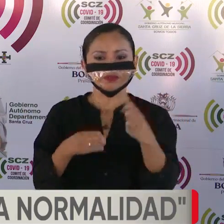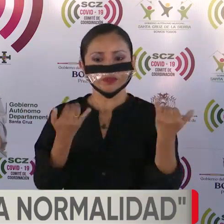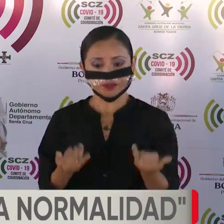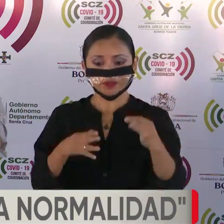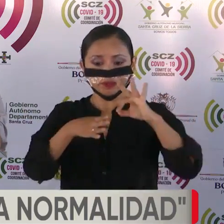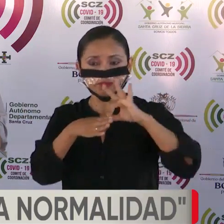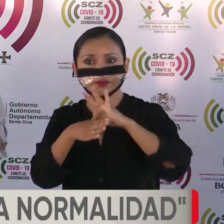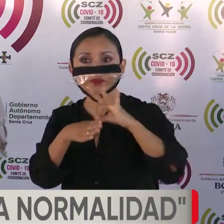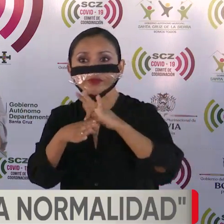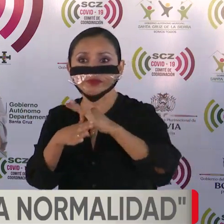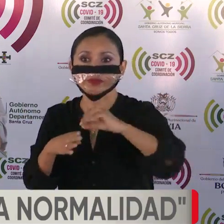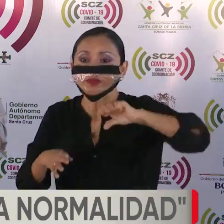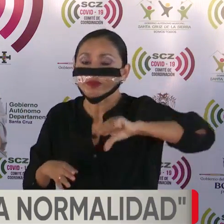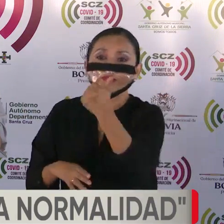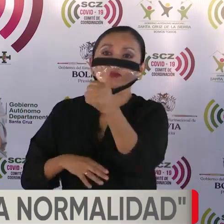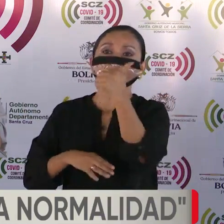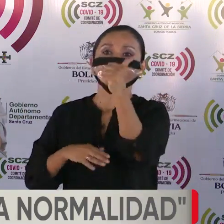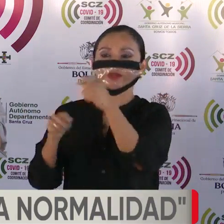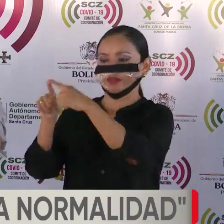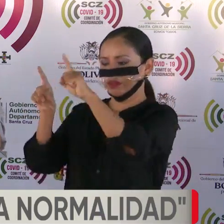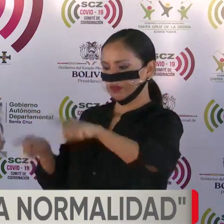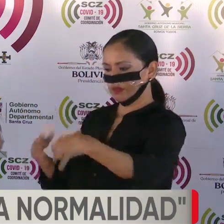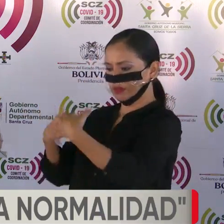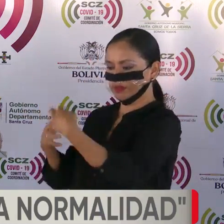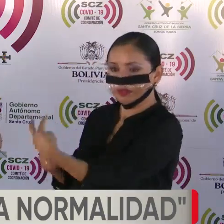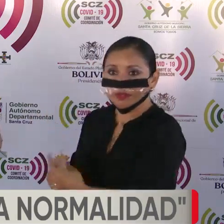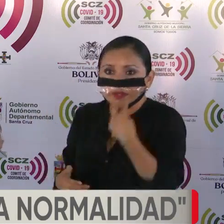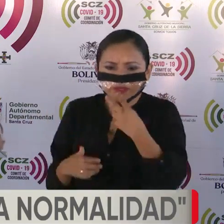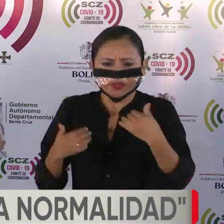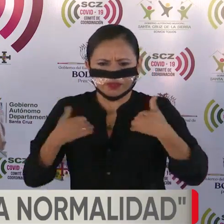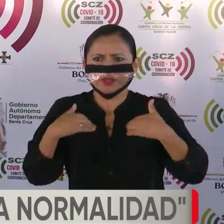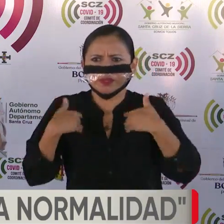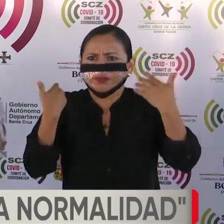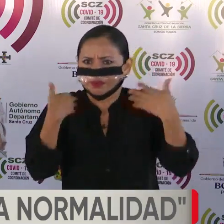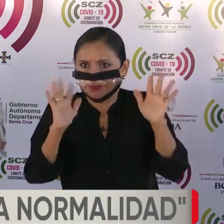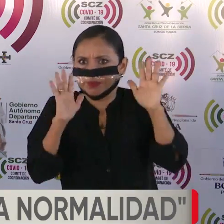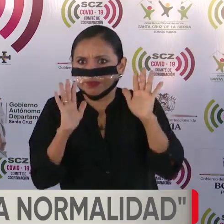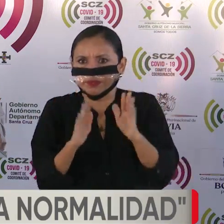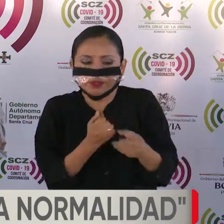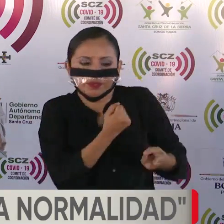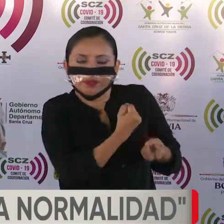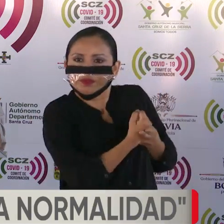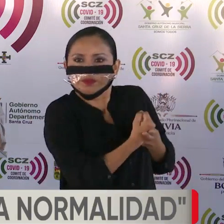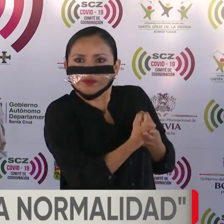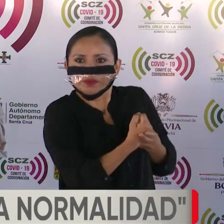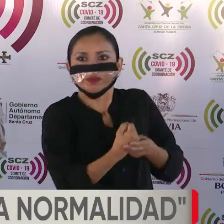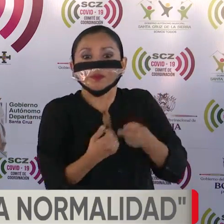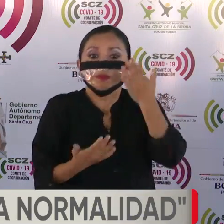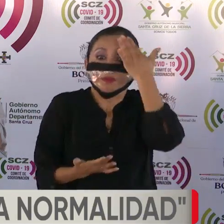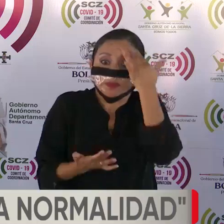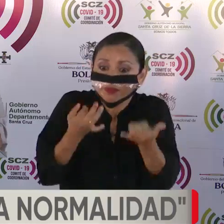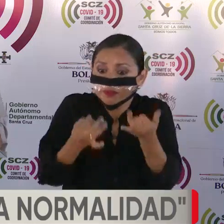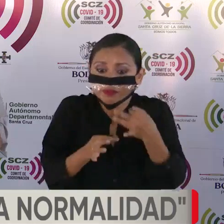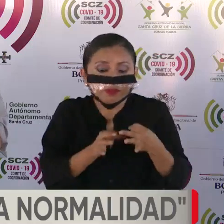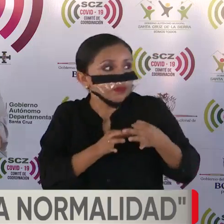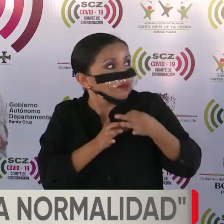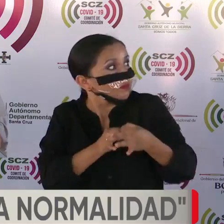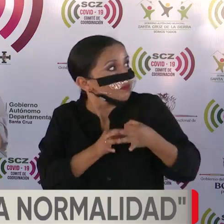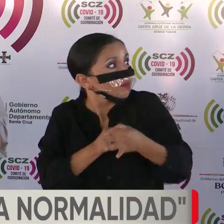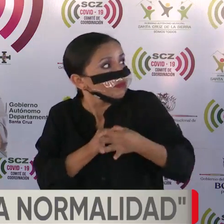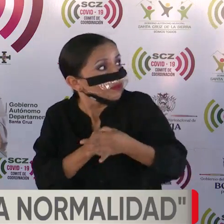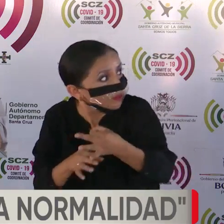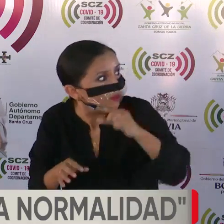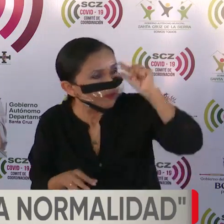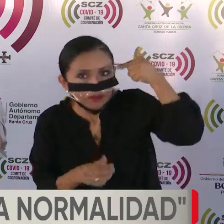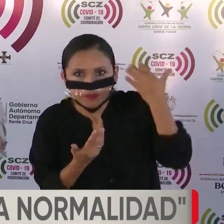funcionamiento otros 10 respiradores que teníamos en reserva por si se retrasaban los del gobierno.